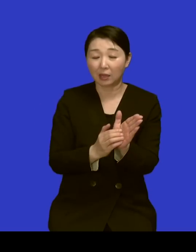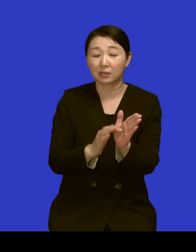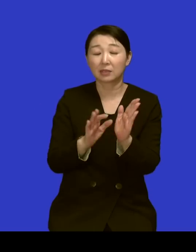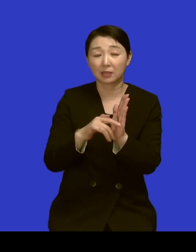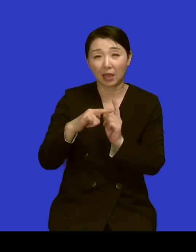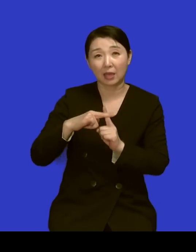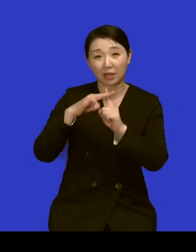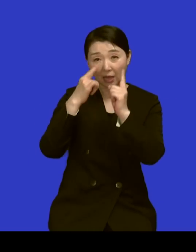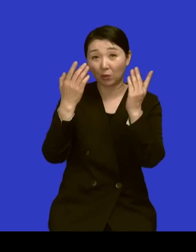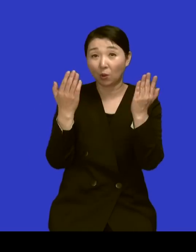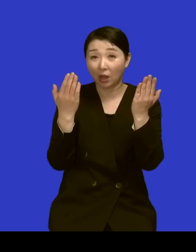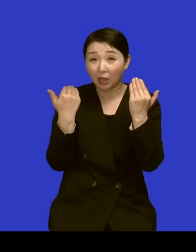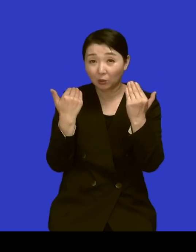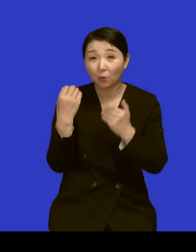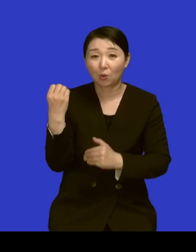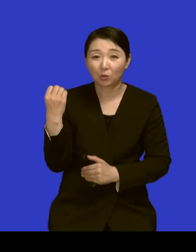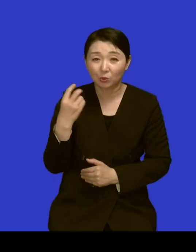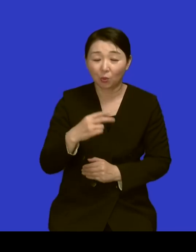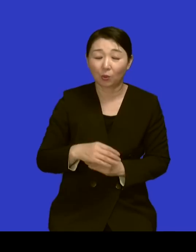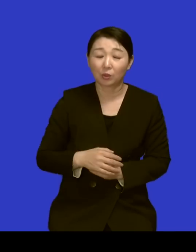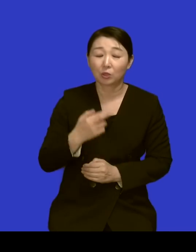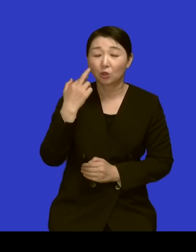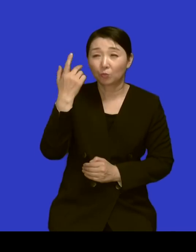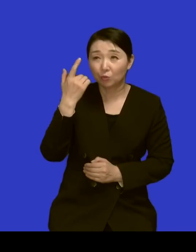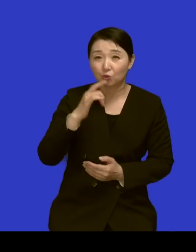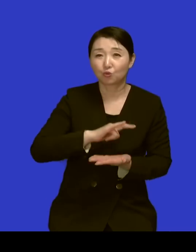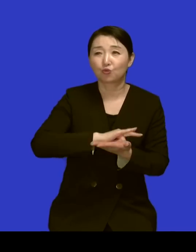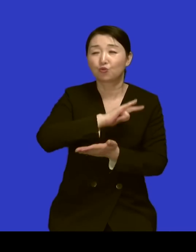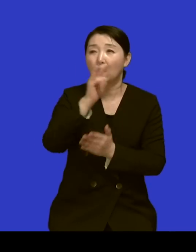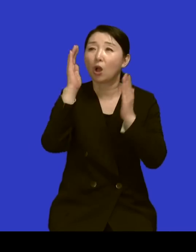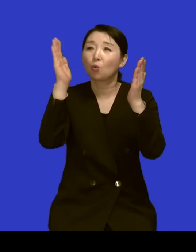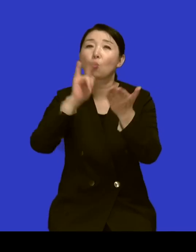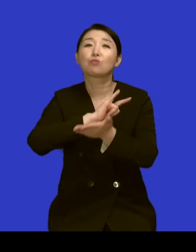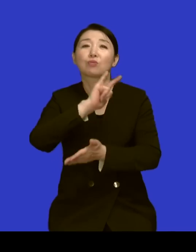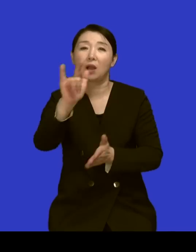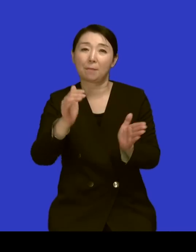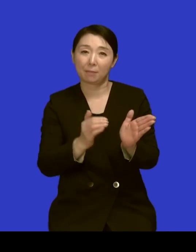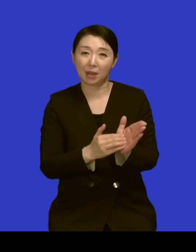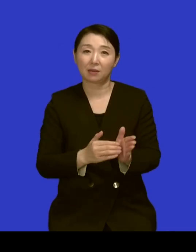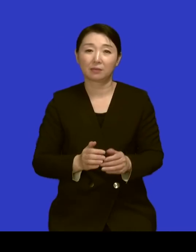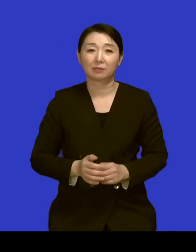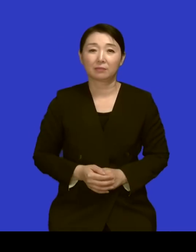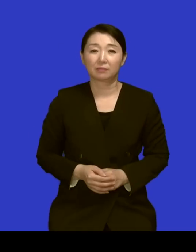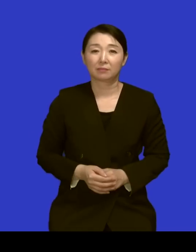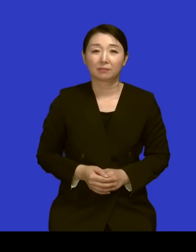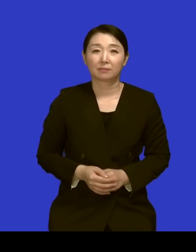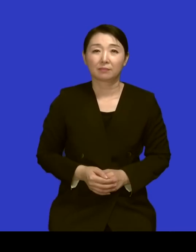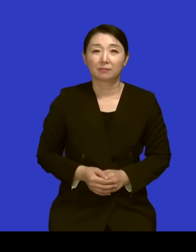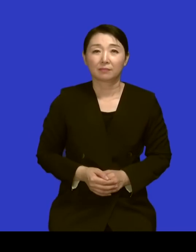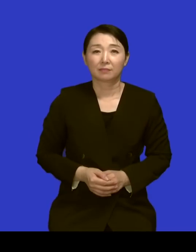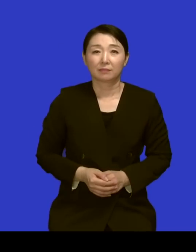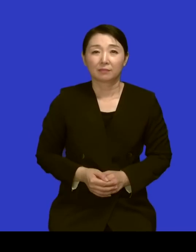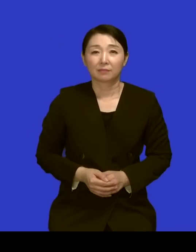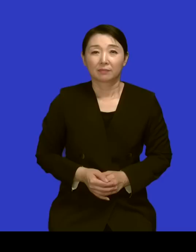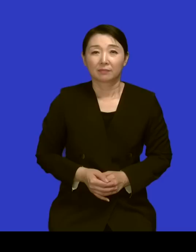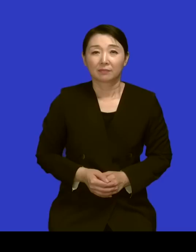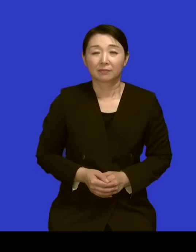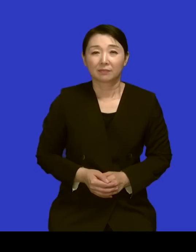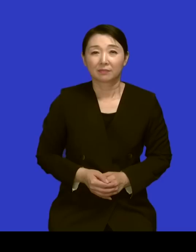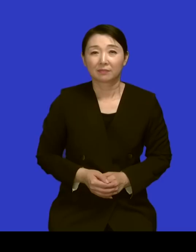미국 유학도 보내고 네 그런 이제 계획도 하셨던 훌륭한 분이셨어요 네